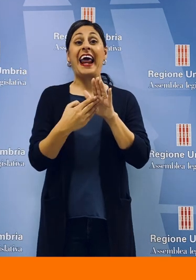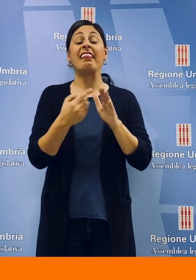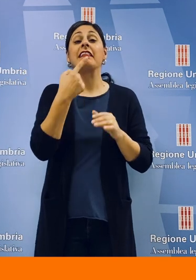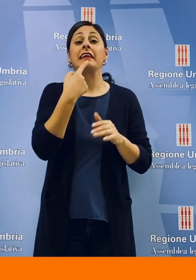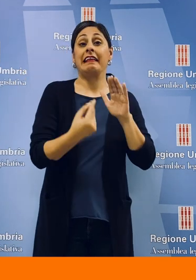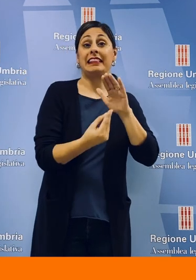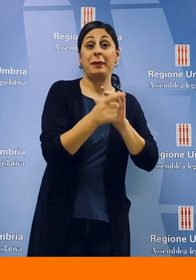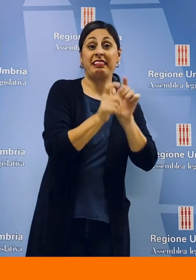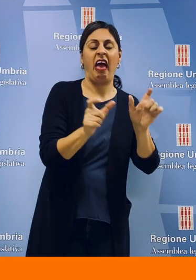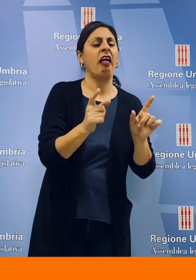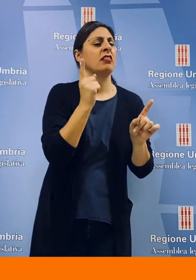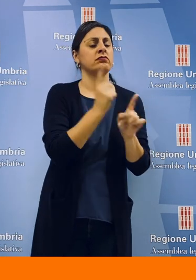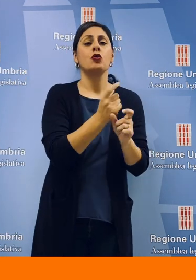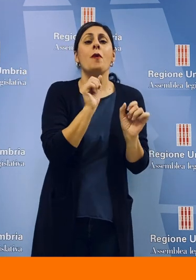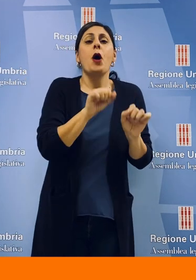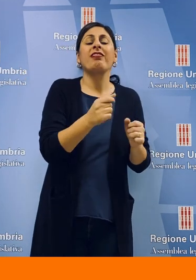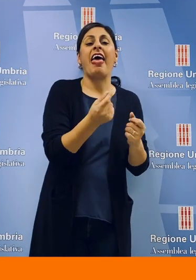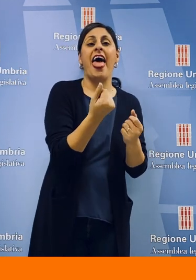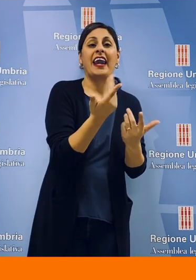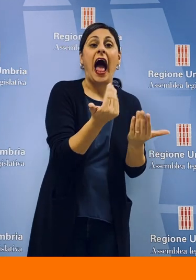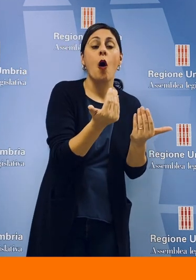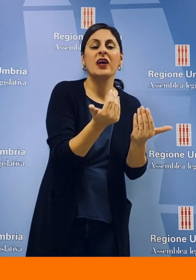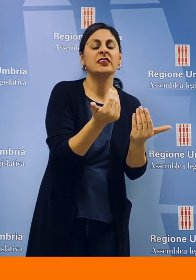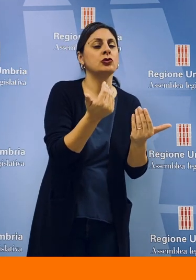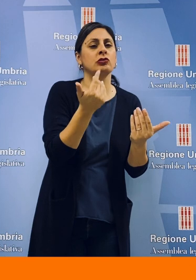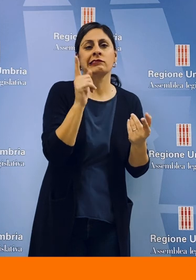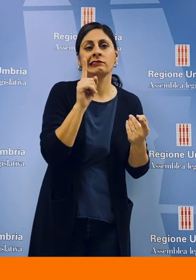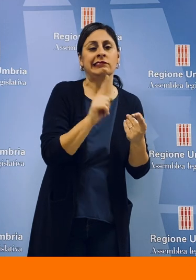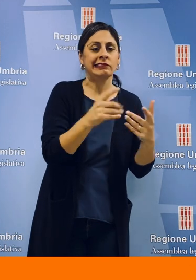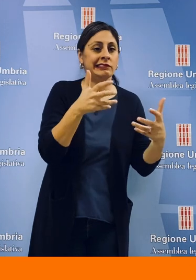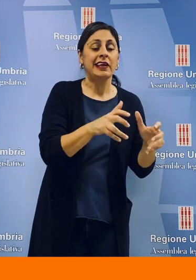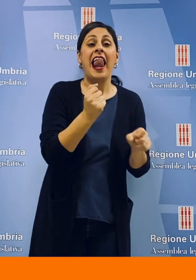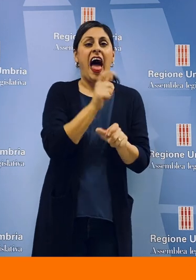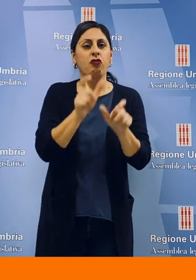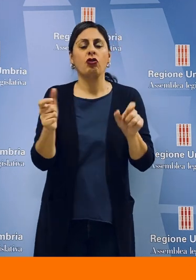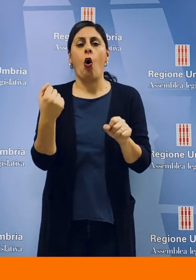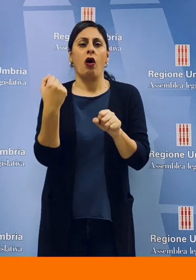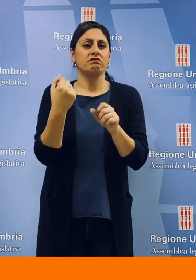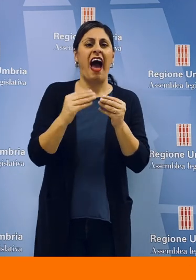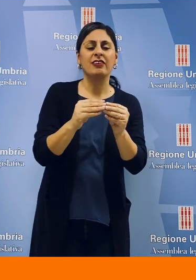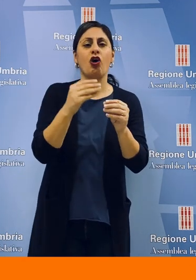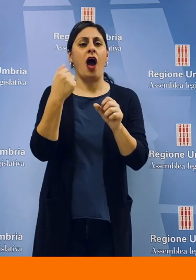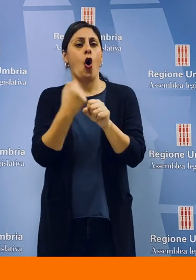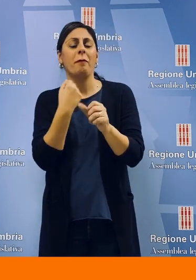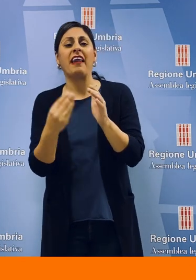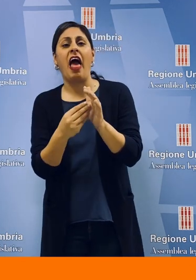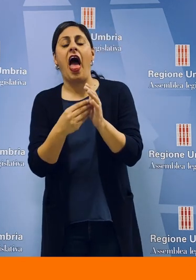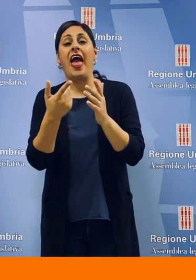stagnanti, con il potere d'acquisto eroso, e non si trovano lavoratori, artigiani, operai, dirigenti. Per